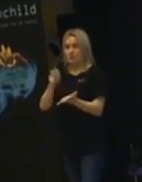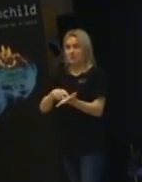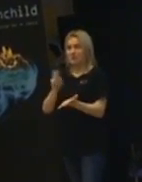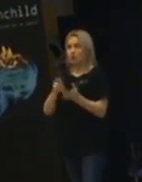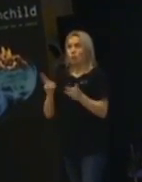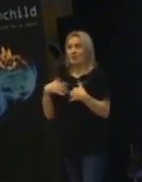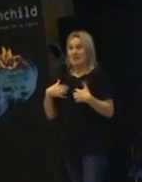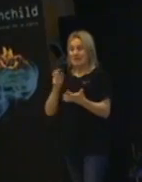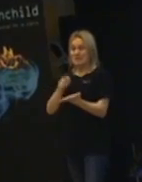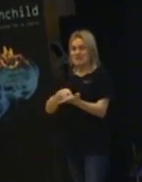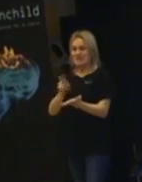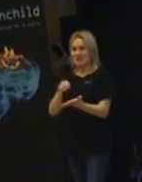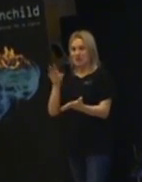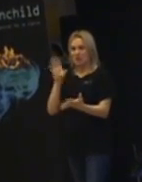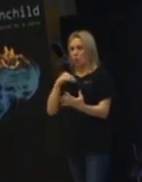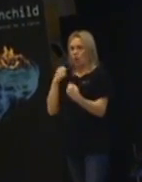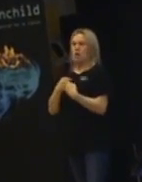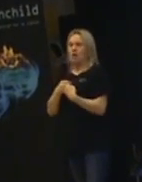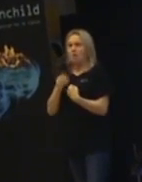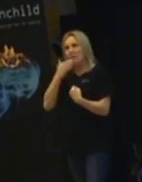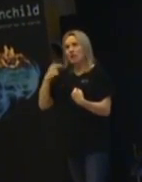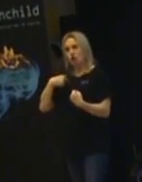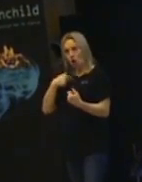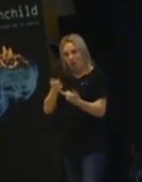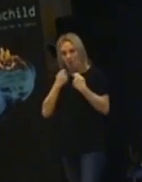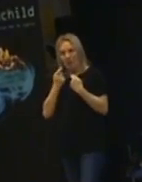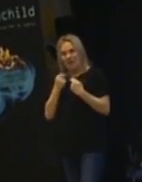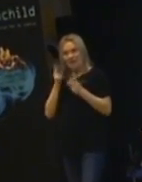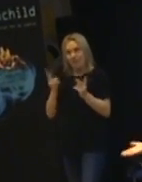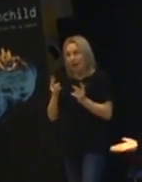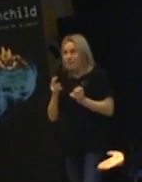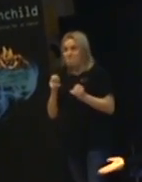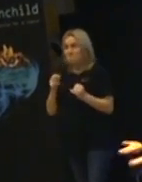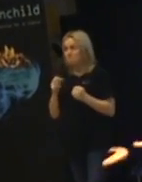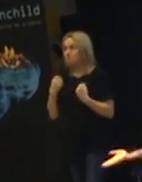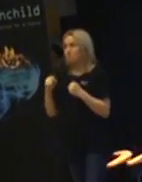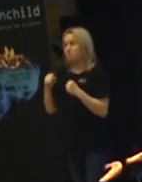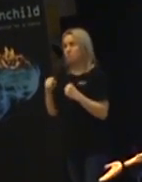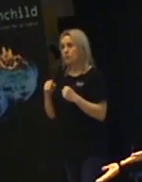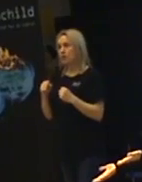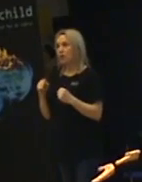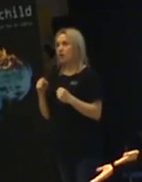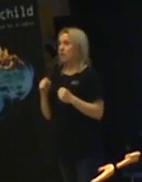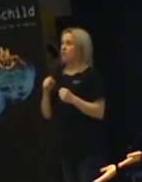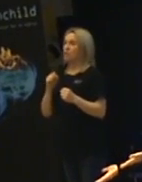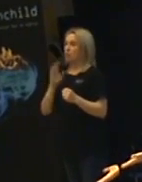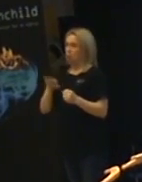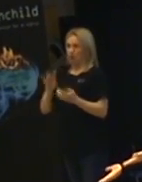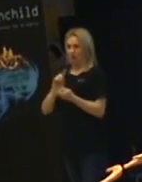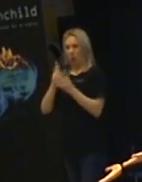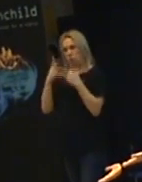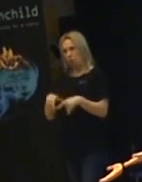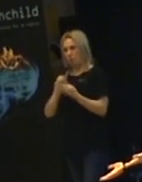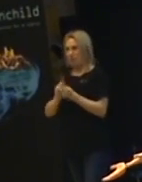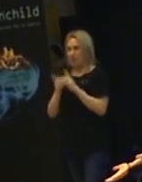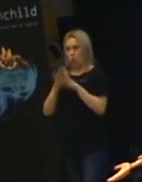Och är här. Då kan det vara bättre att jag blir lite mer tiger. Och här. Ja. För att barnet kommer inte att bli lugn för att jag är